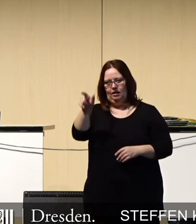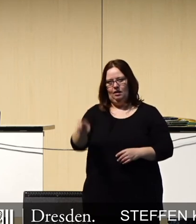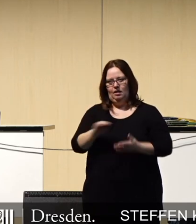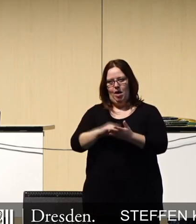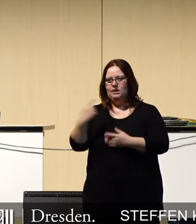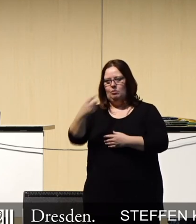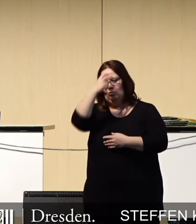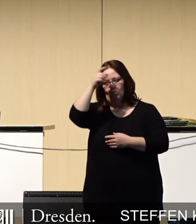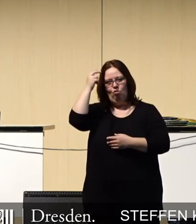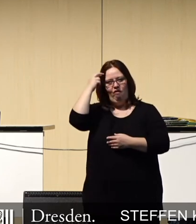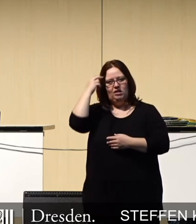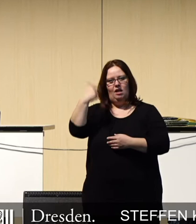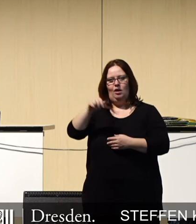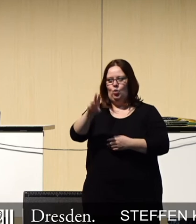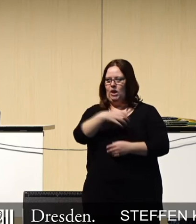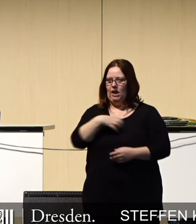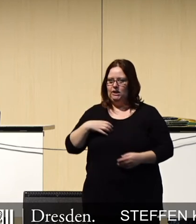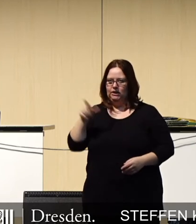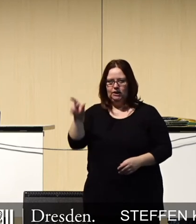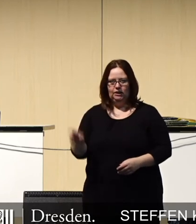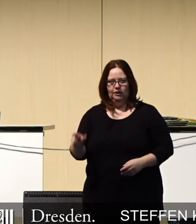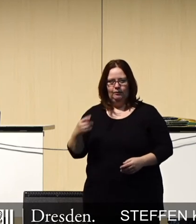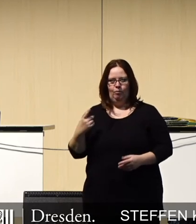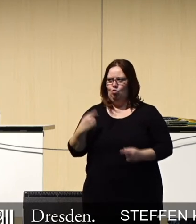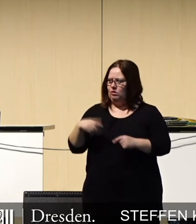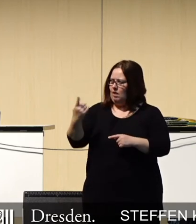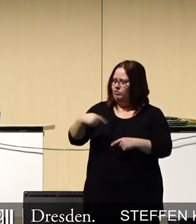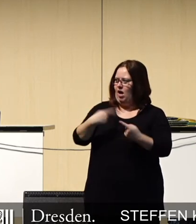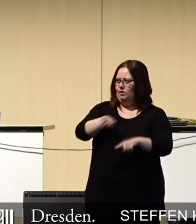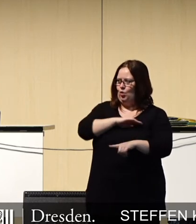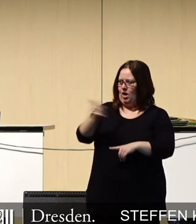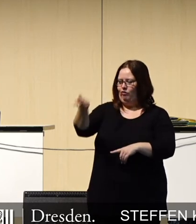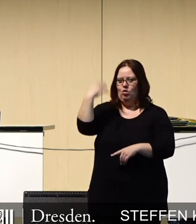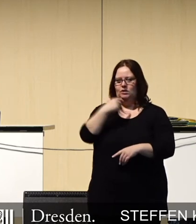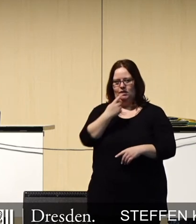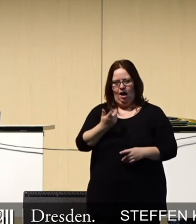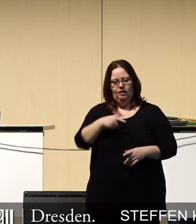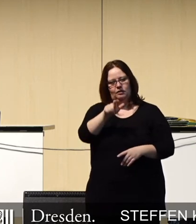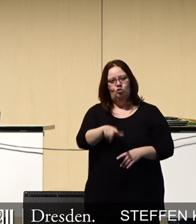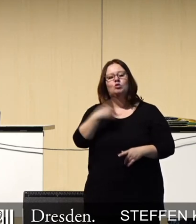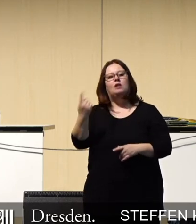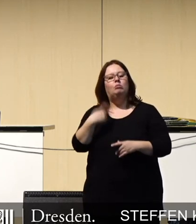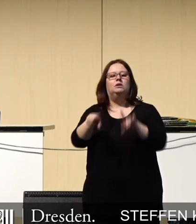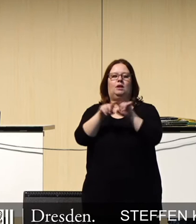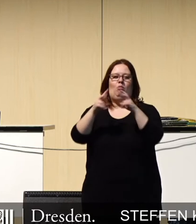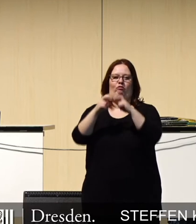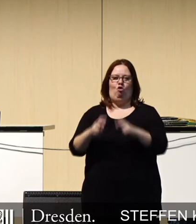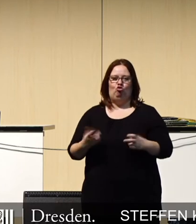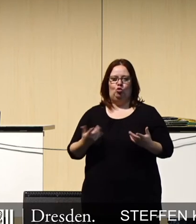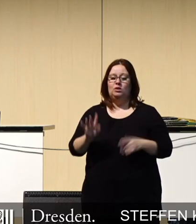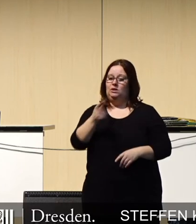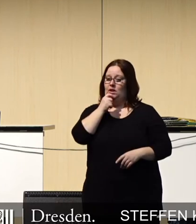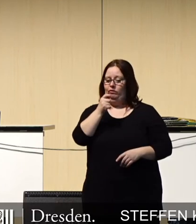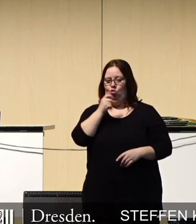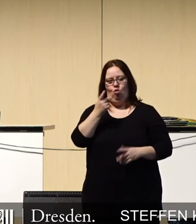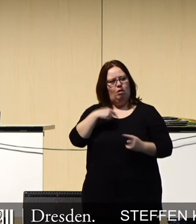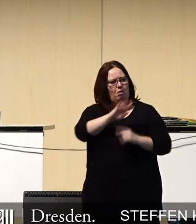Er ist Professor an der TU Dresden, ähnlich wie der andere Kollege, vorhin schon genannt wurde und forscht an diesen Themen. Und dieses Interview ist,